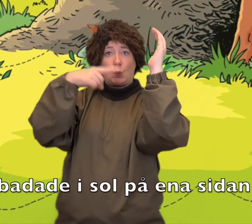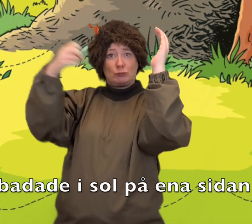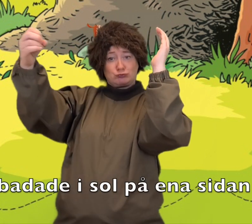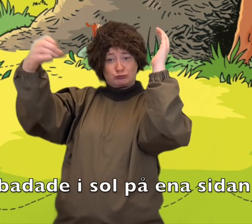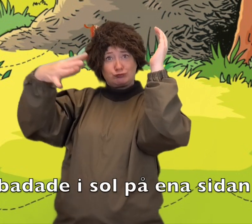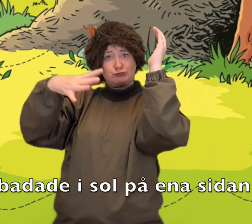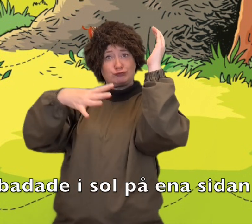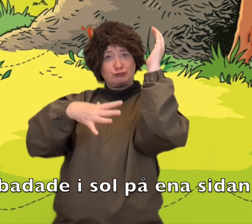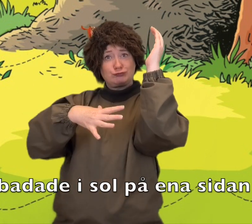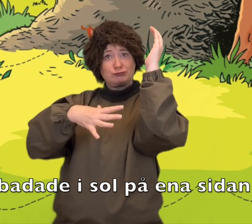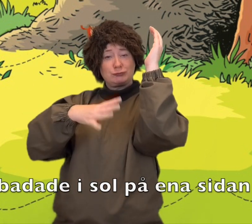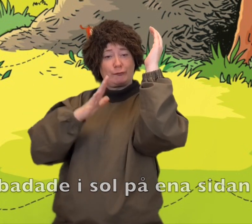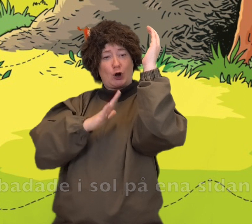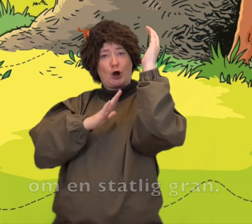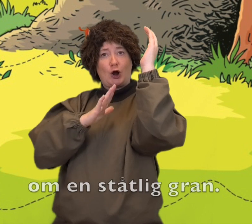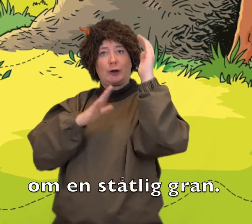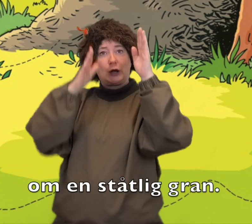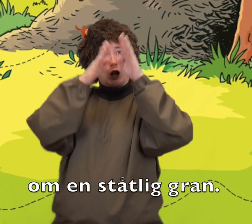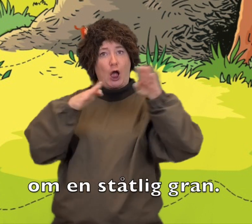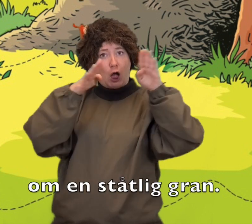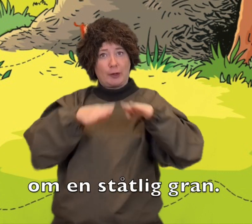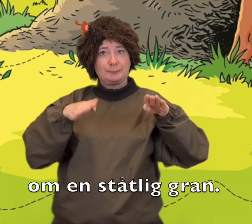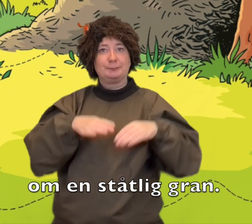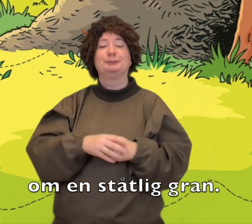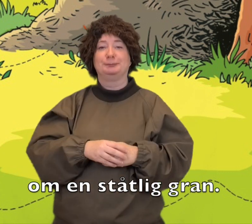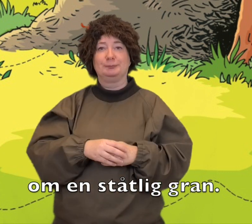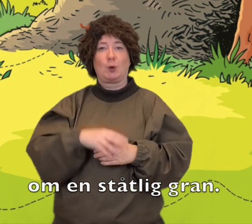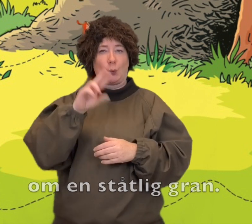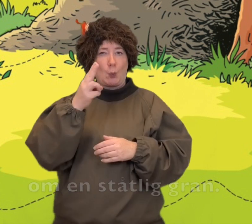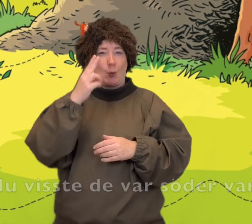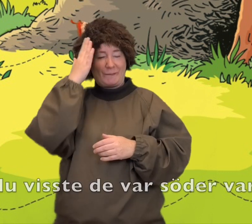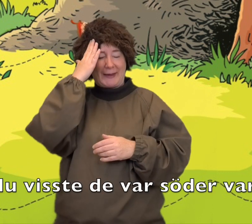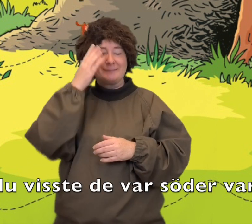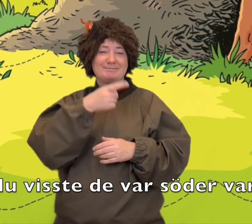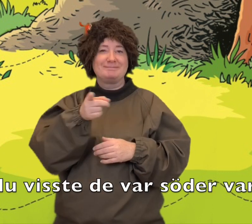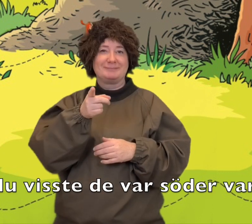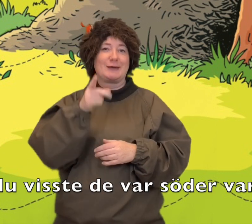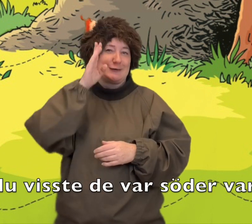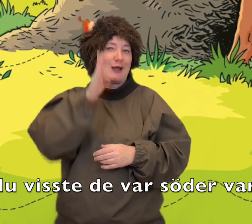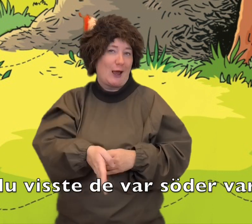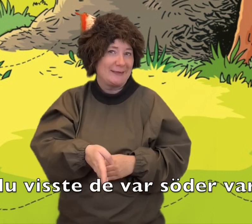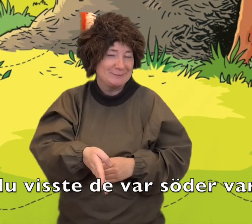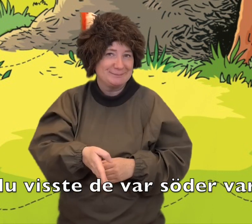sol på ena sidan om en ståtlig gran. Nu visste de vad söder var.